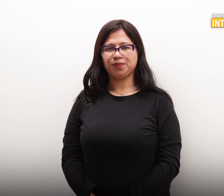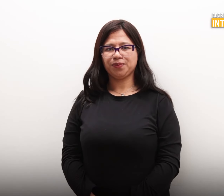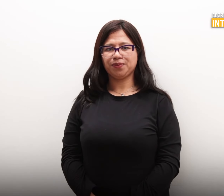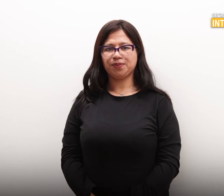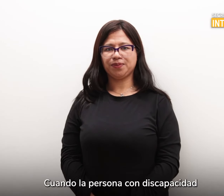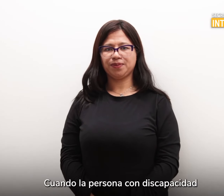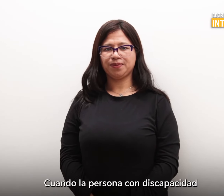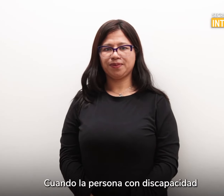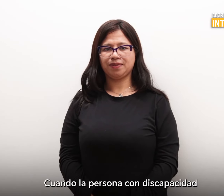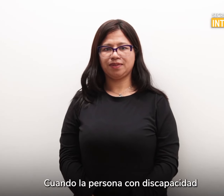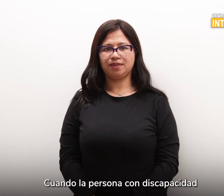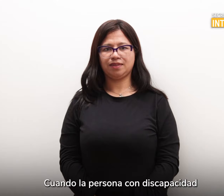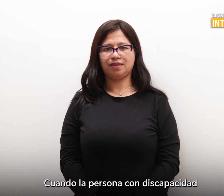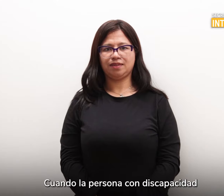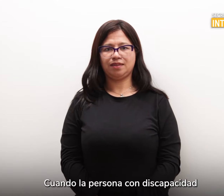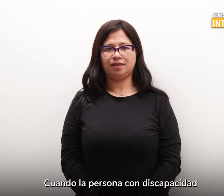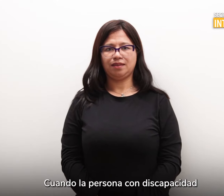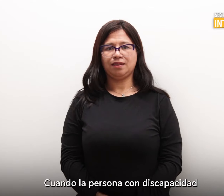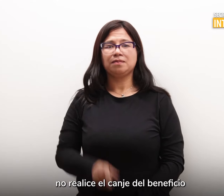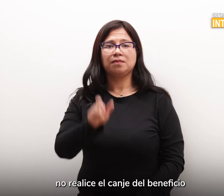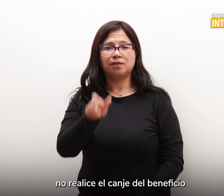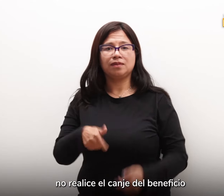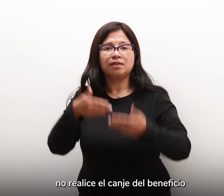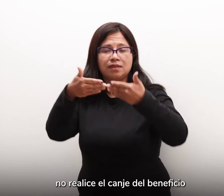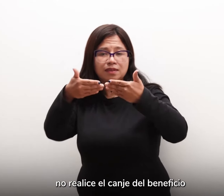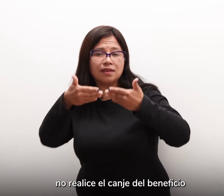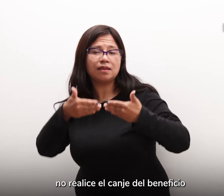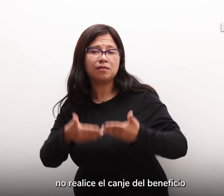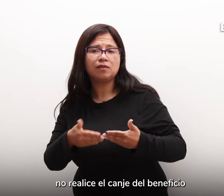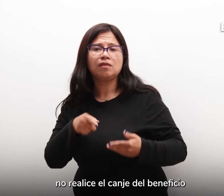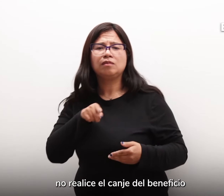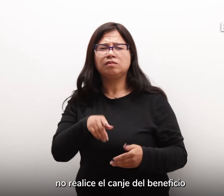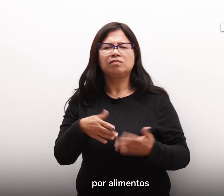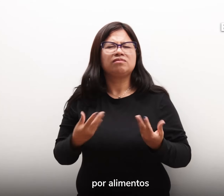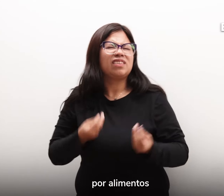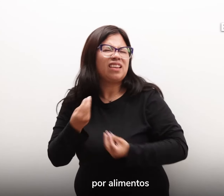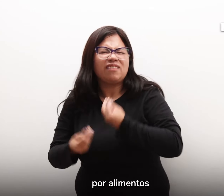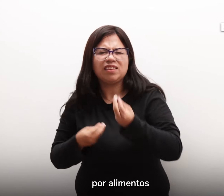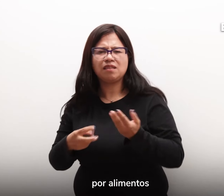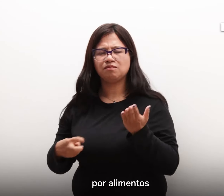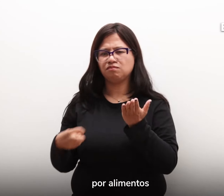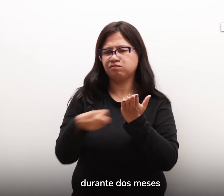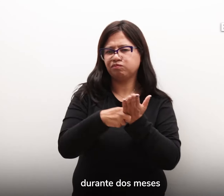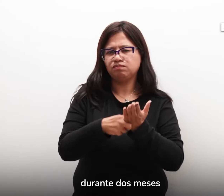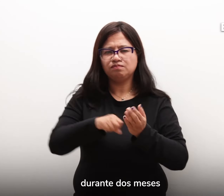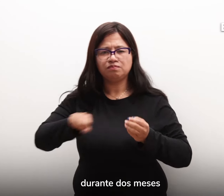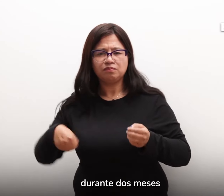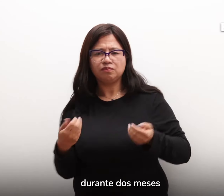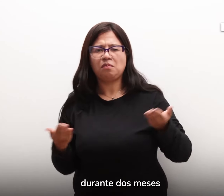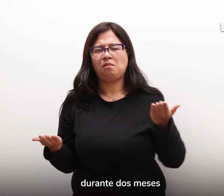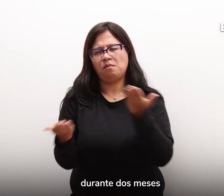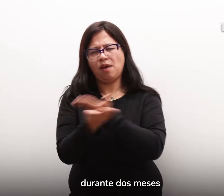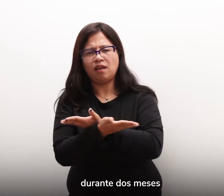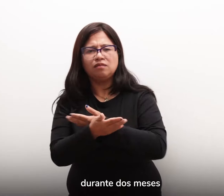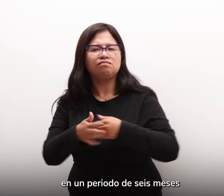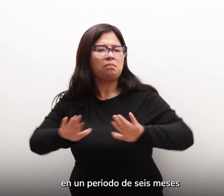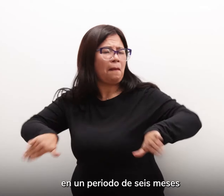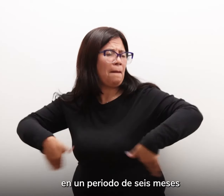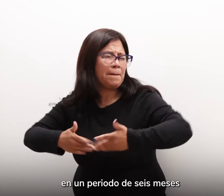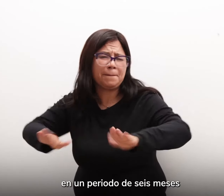Cuando la persona con discapacidad no realiza el canje del beneficio por alimentos durante dos meses en un periodo